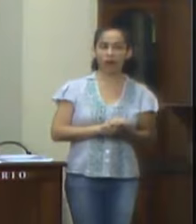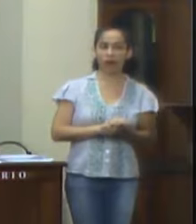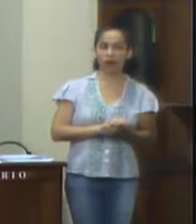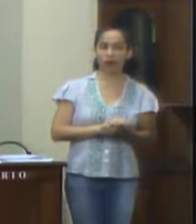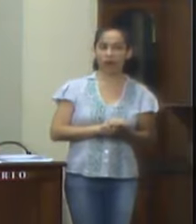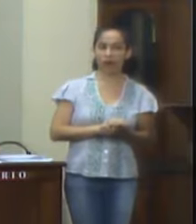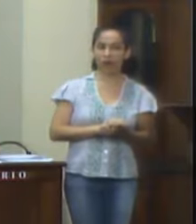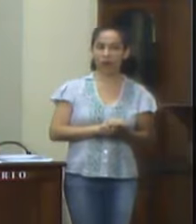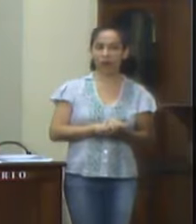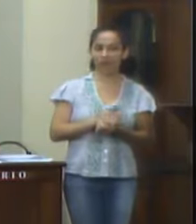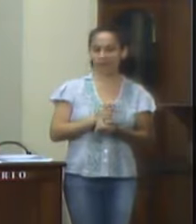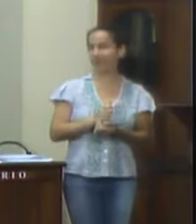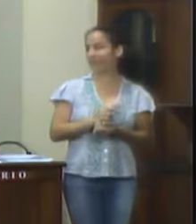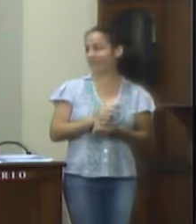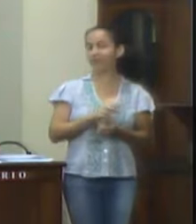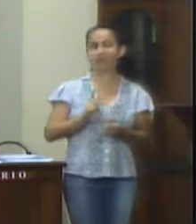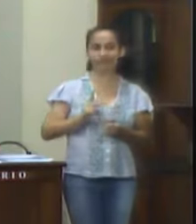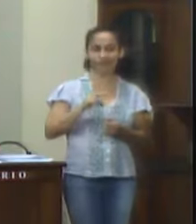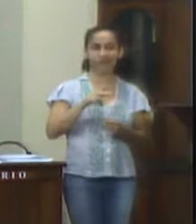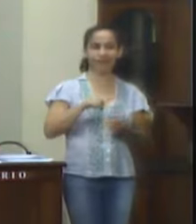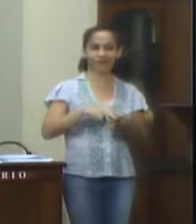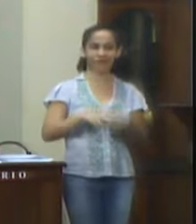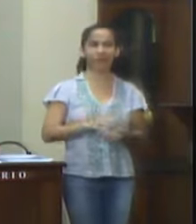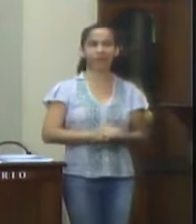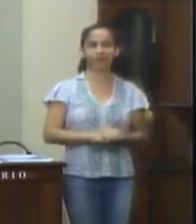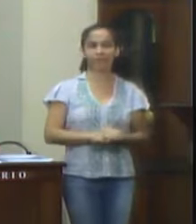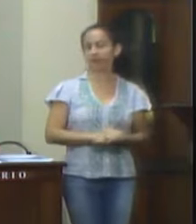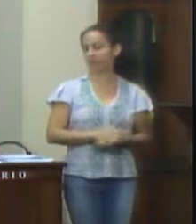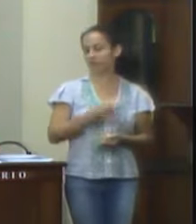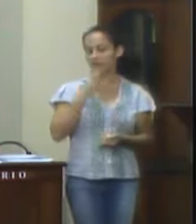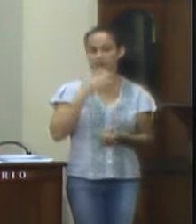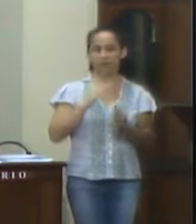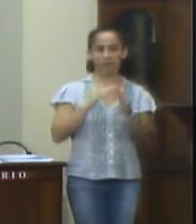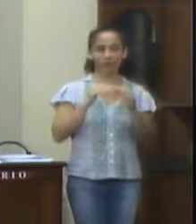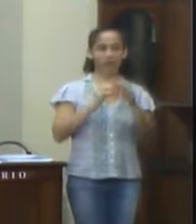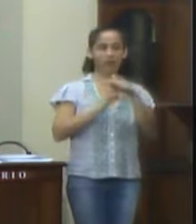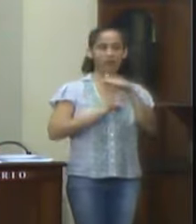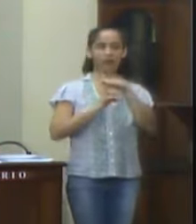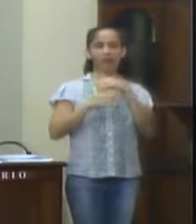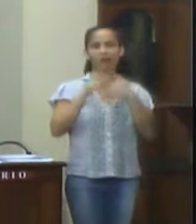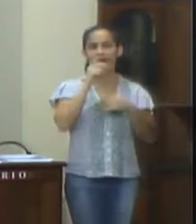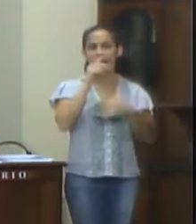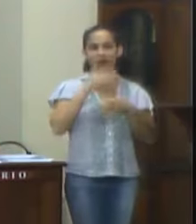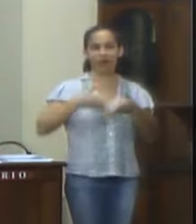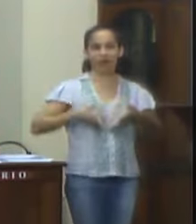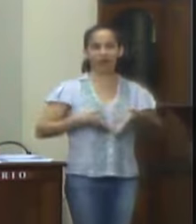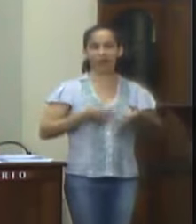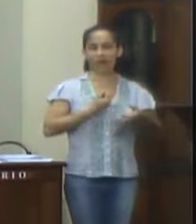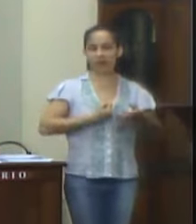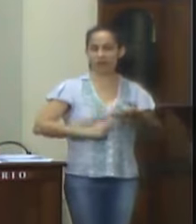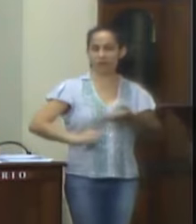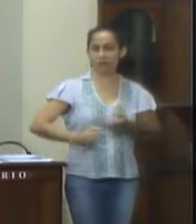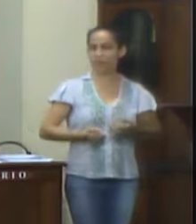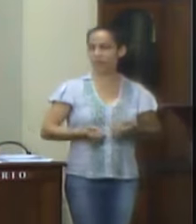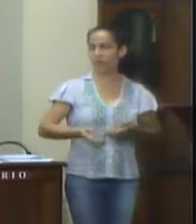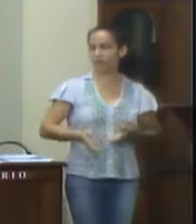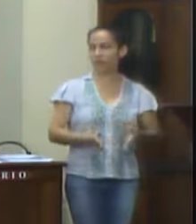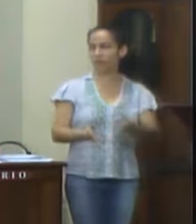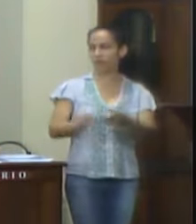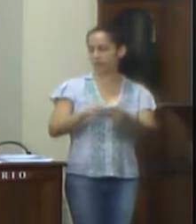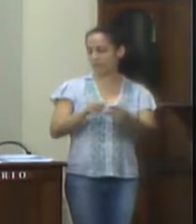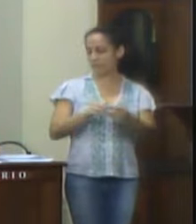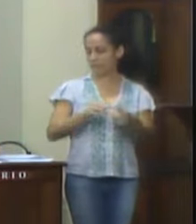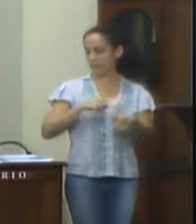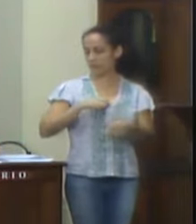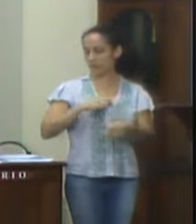Companhia Estadual de Água e Esgotos, CEDAI, solicitando-lhes que seja criada uma página nas redes sociais para que sejam